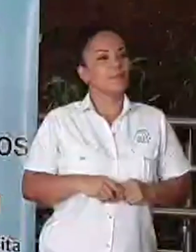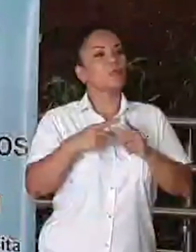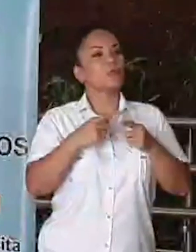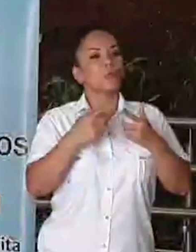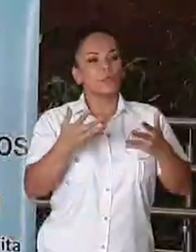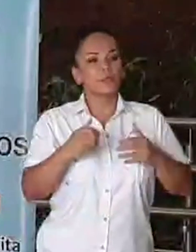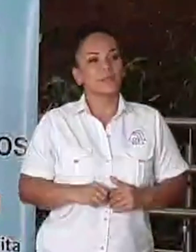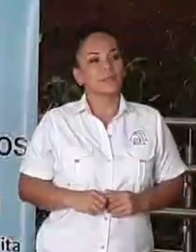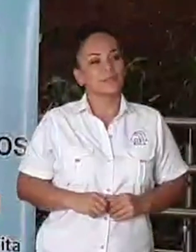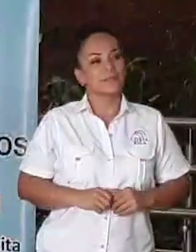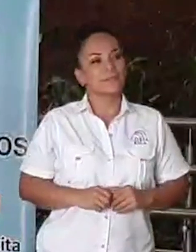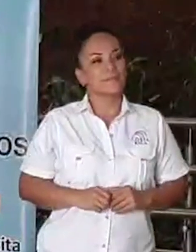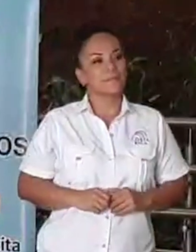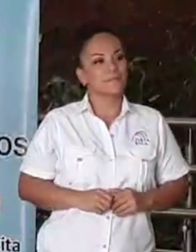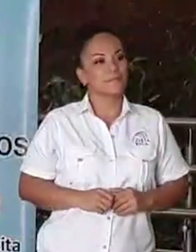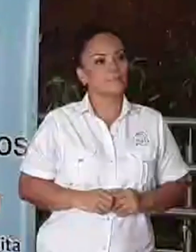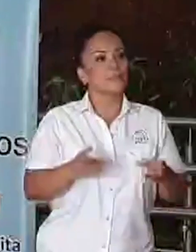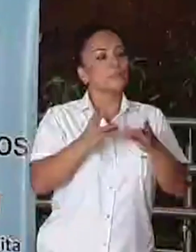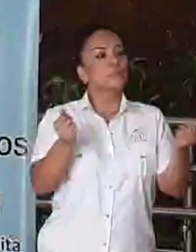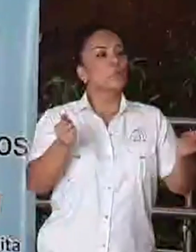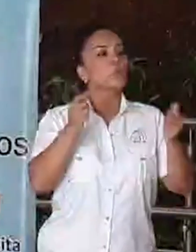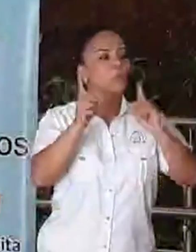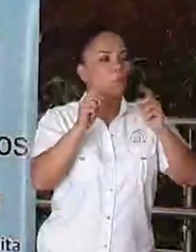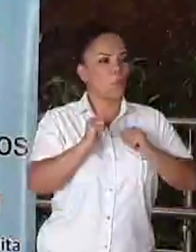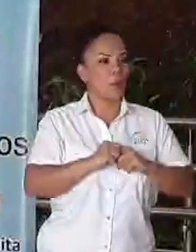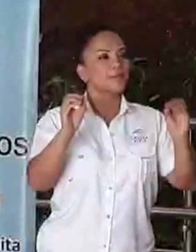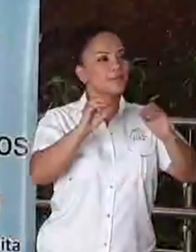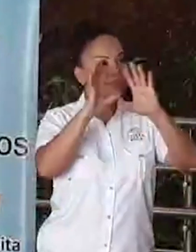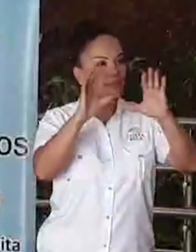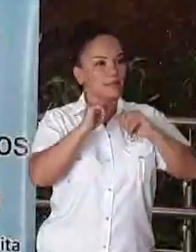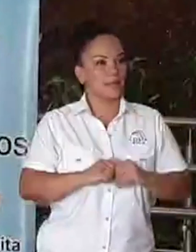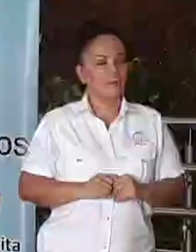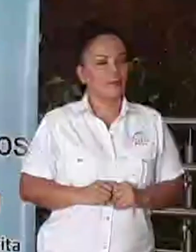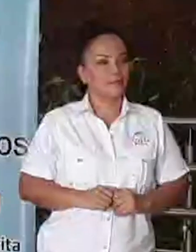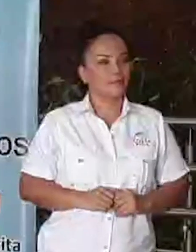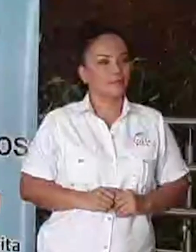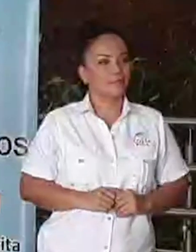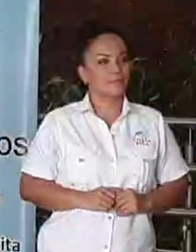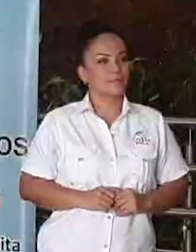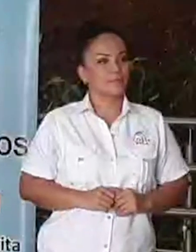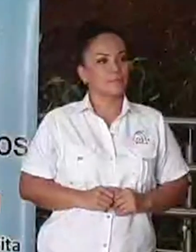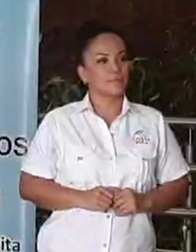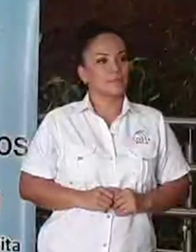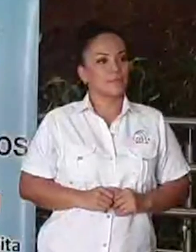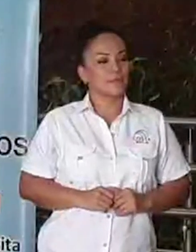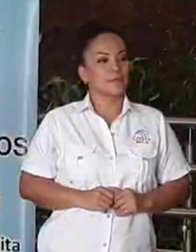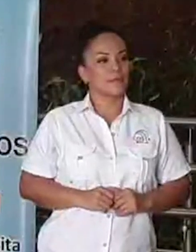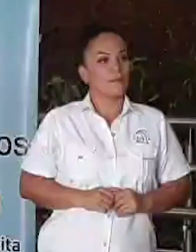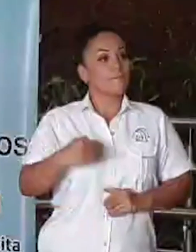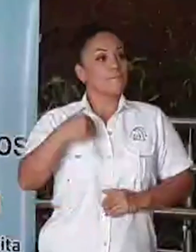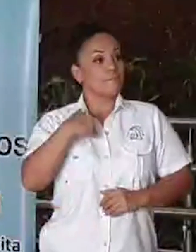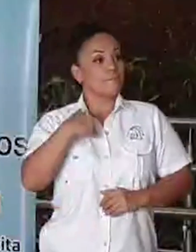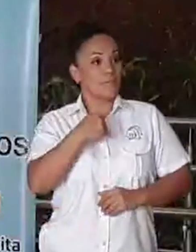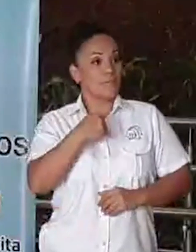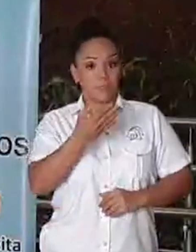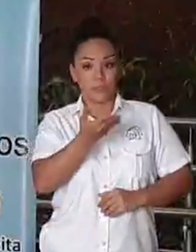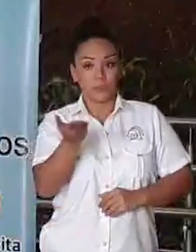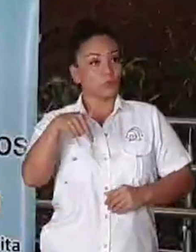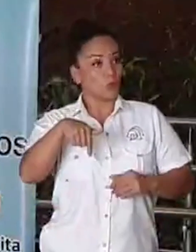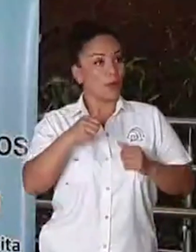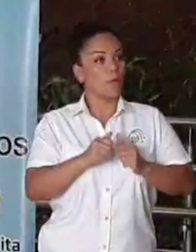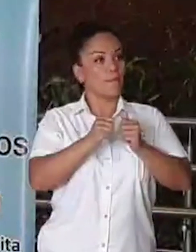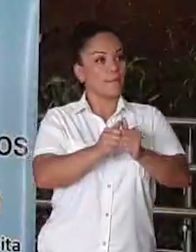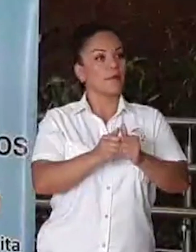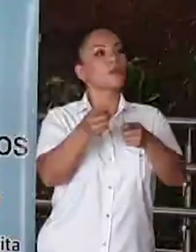la solución es clara. Los ministros que me acompañan a mí son los